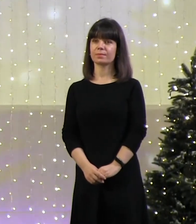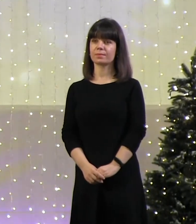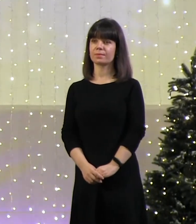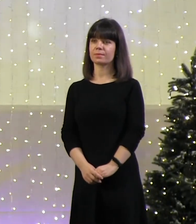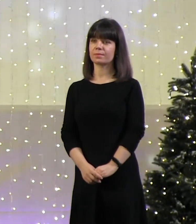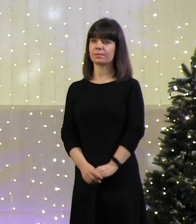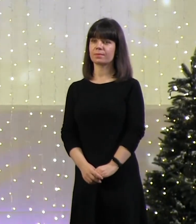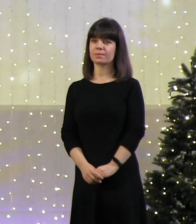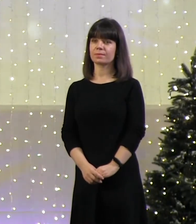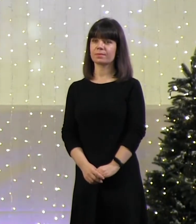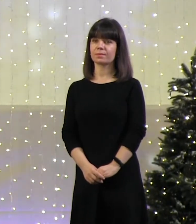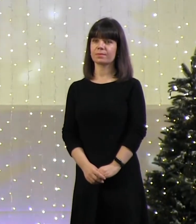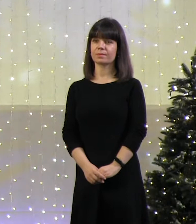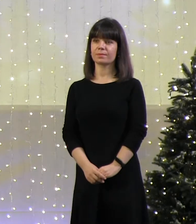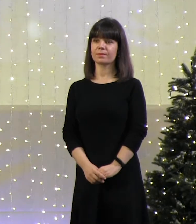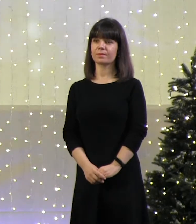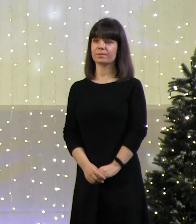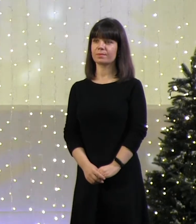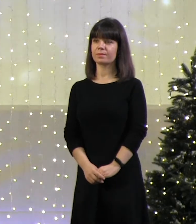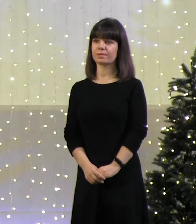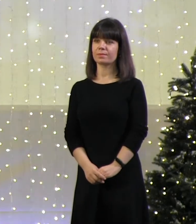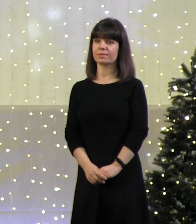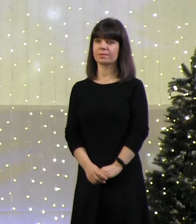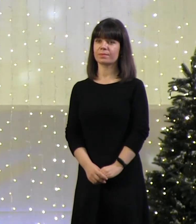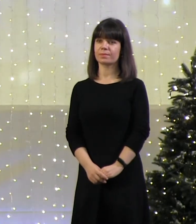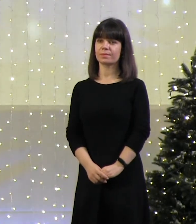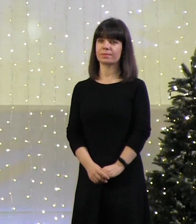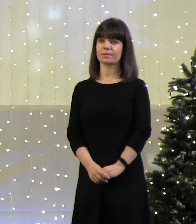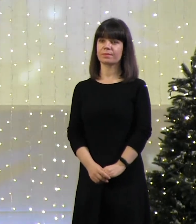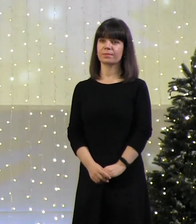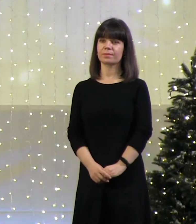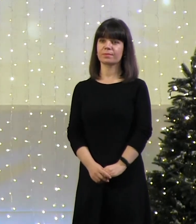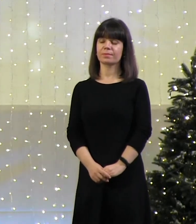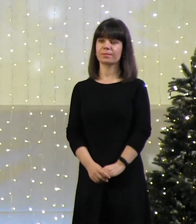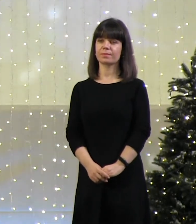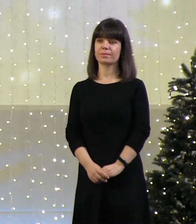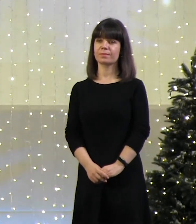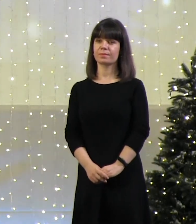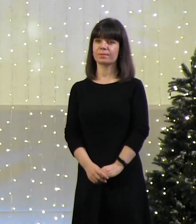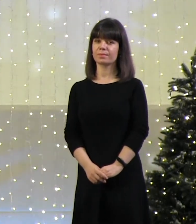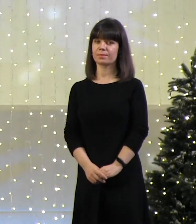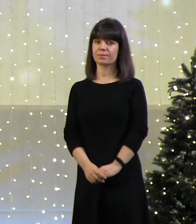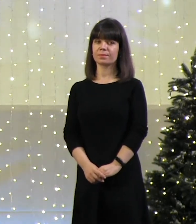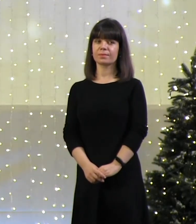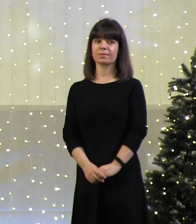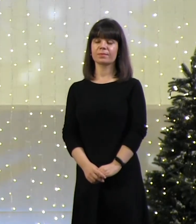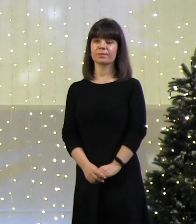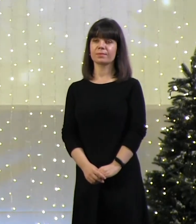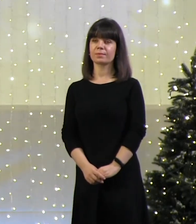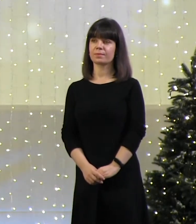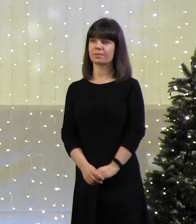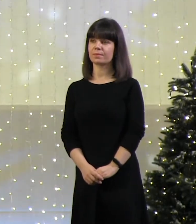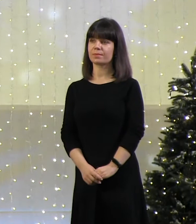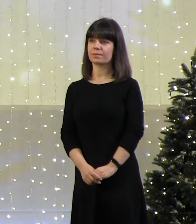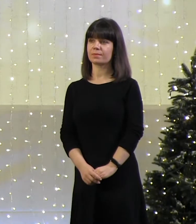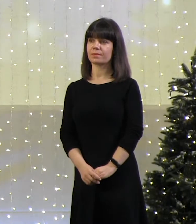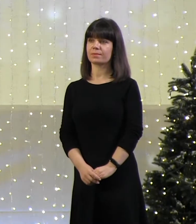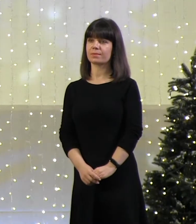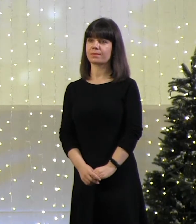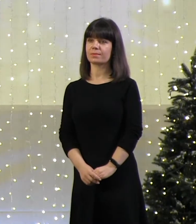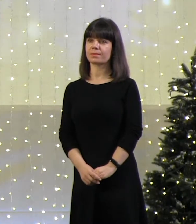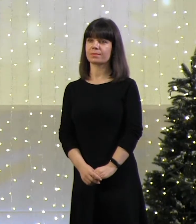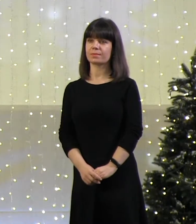сегодня стоит здесь в последний раз. И в следующий раз она будет в особенном месте, куда, возможно, будут приходить люди, которые не слышат. Она будет для них там